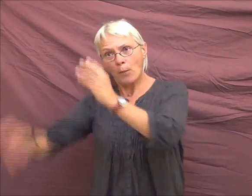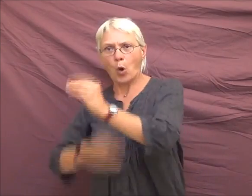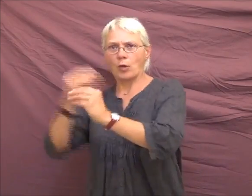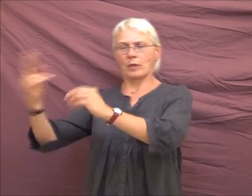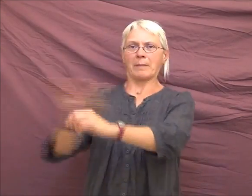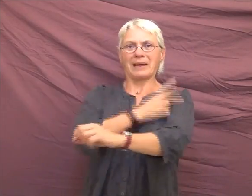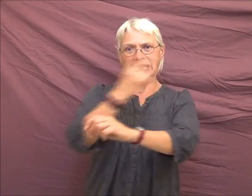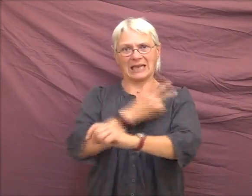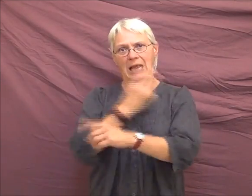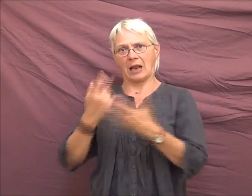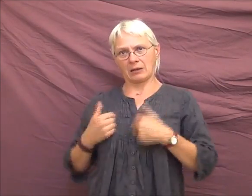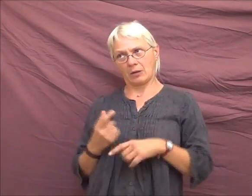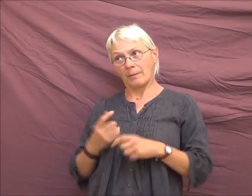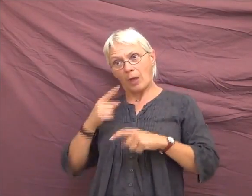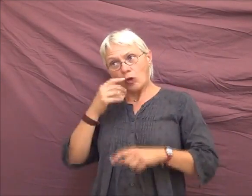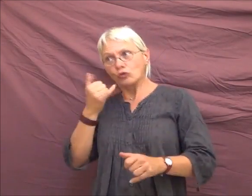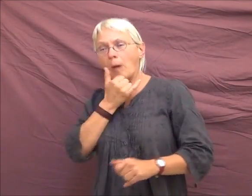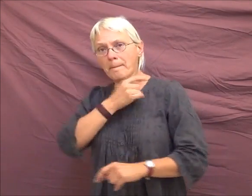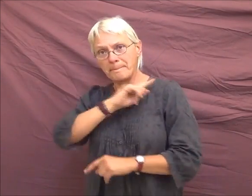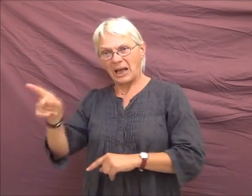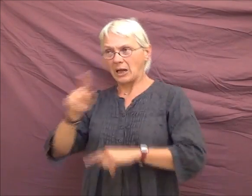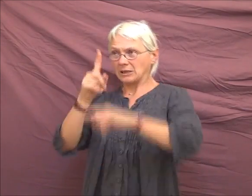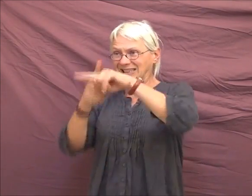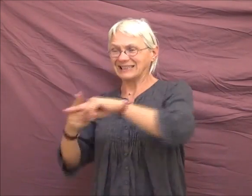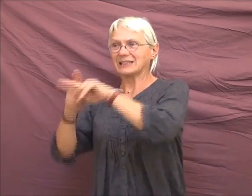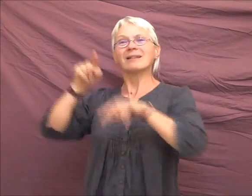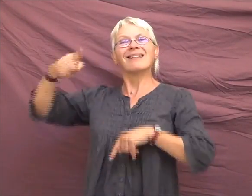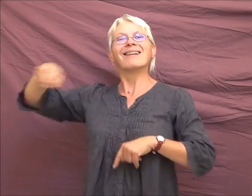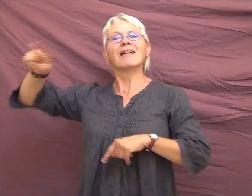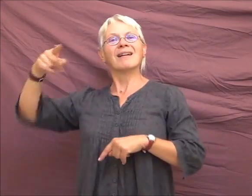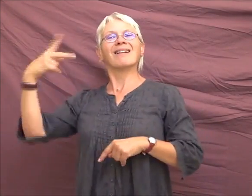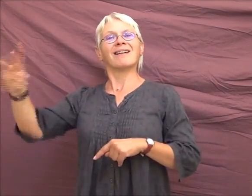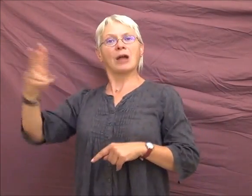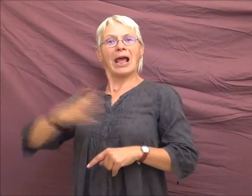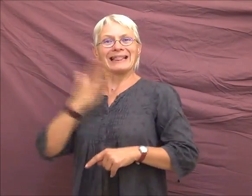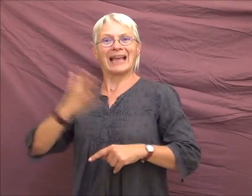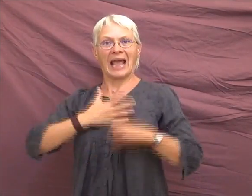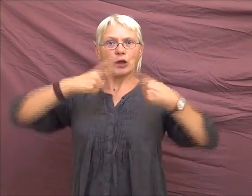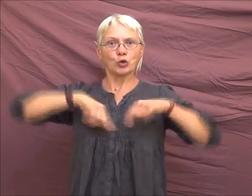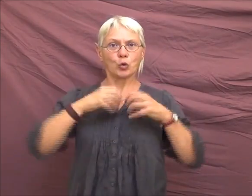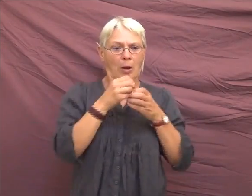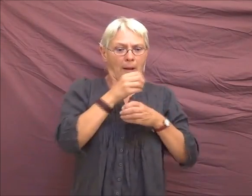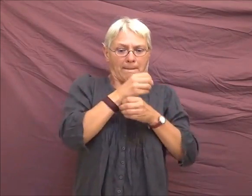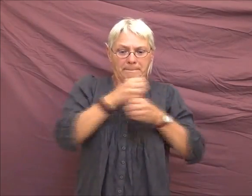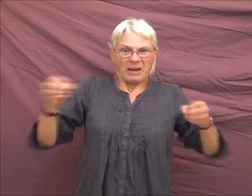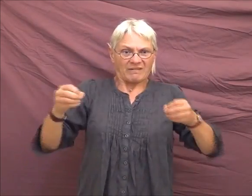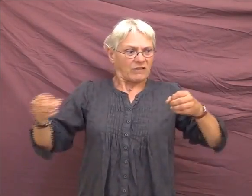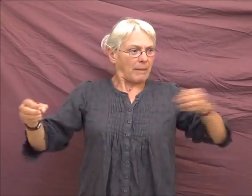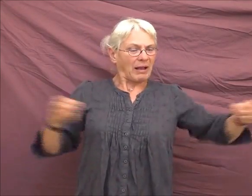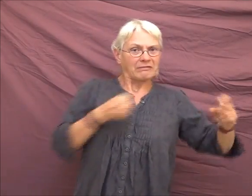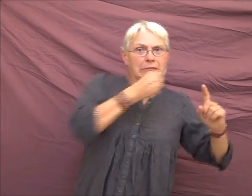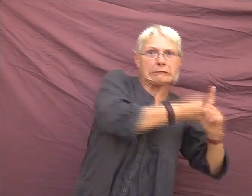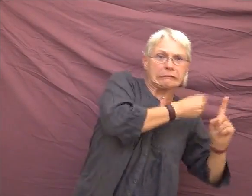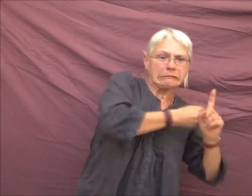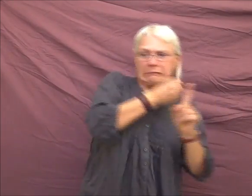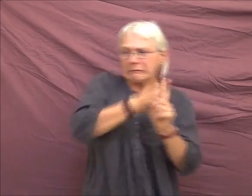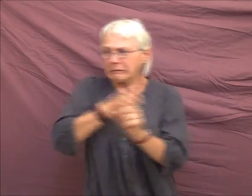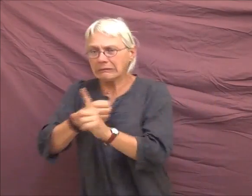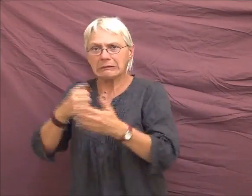médical, le monde de l'argent, qui a tout intérêt à ce qu'on se divise, qui a tout intérêt à ce qu'on soit isolé, qui a tout intérêt à...